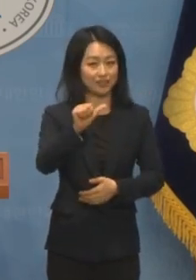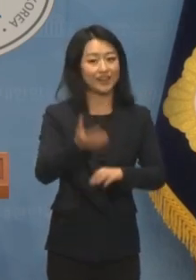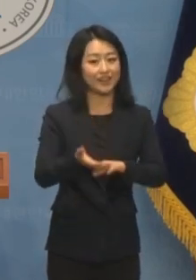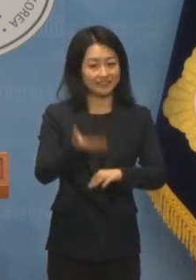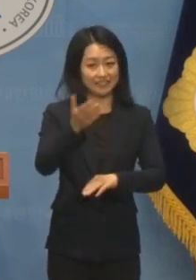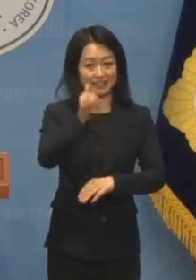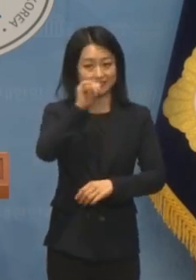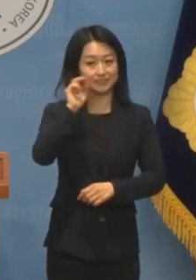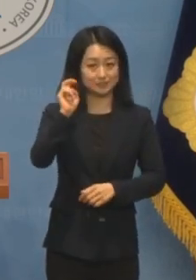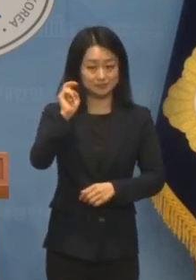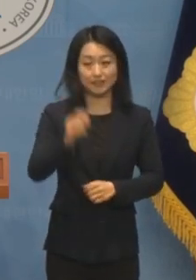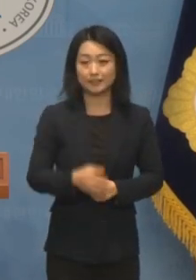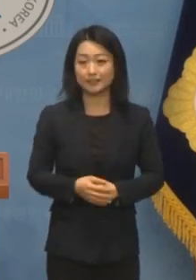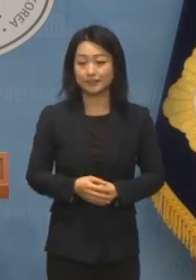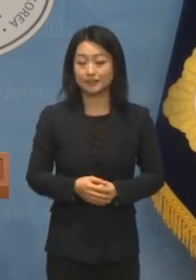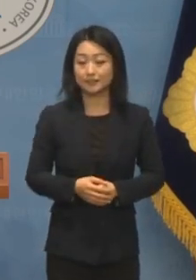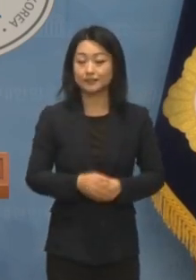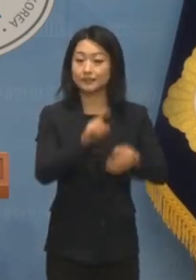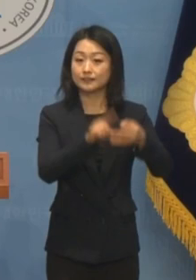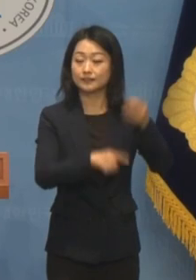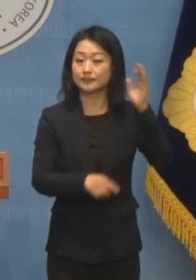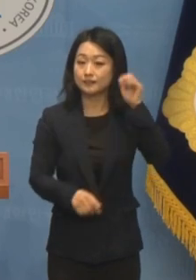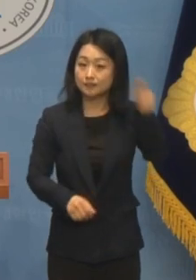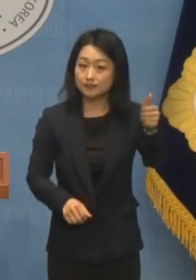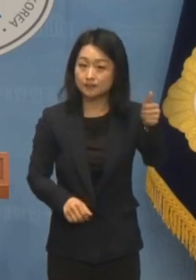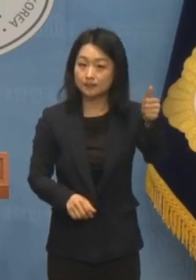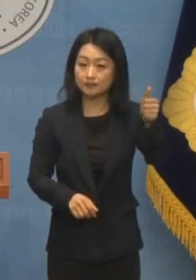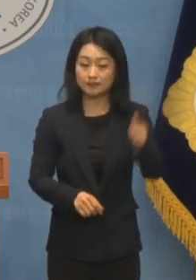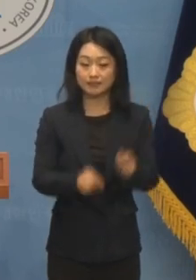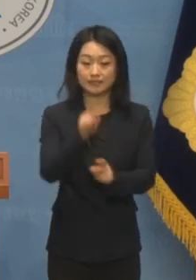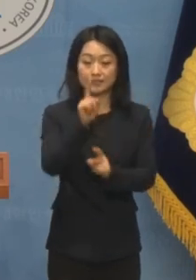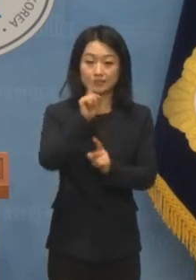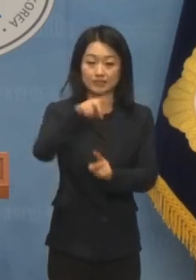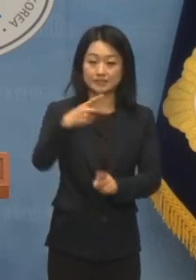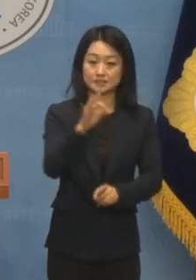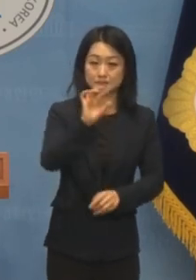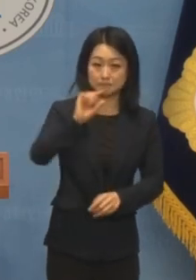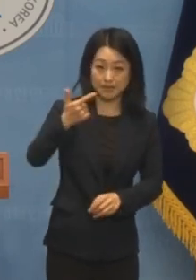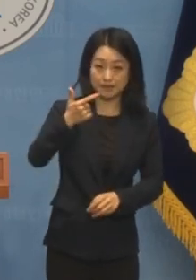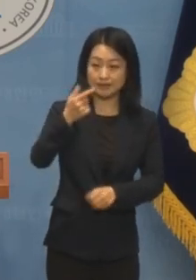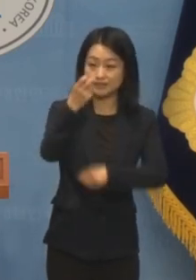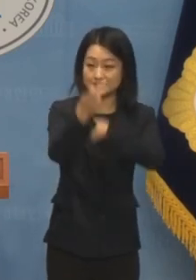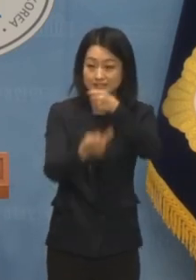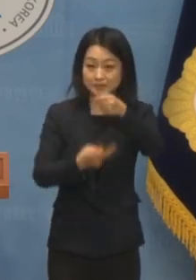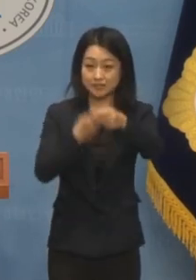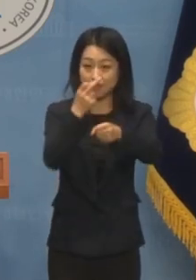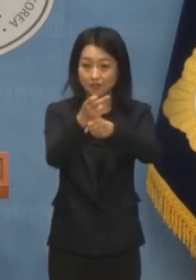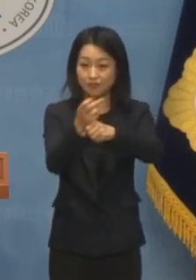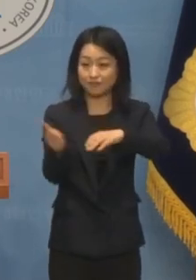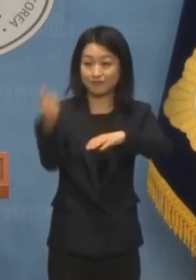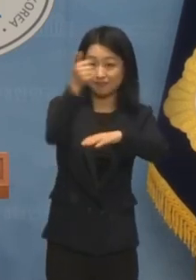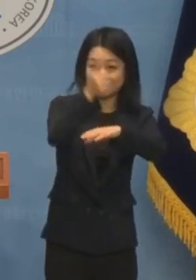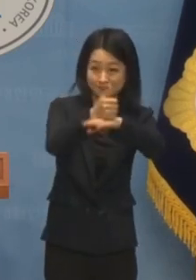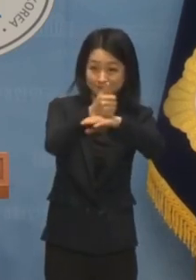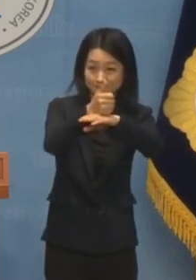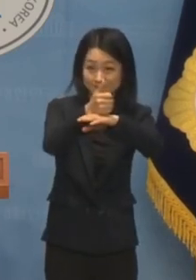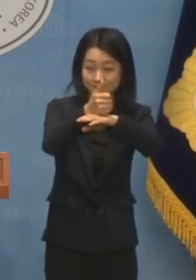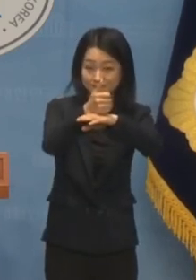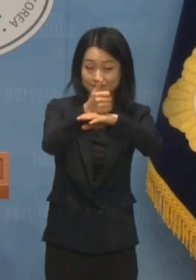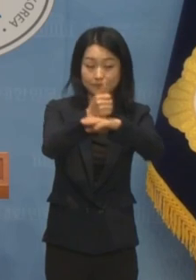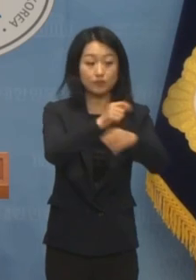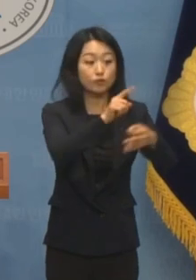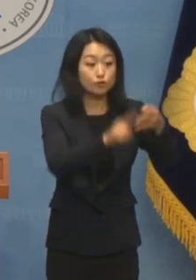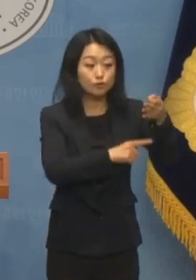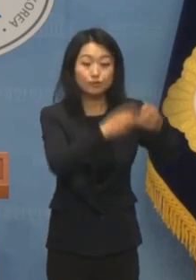윤 대통령이 이승만 전 대통령 12년 가까이 집권한 반면 윤 정부는